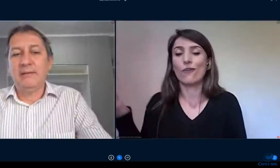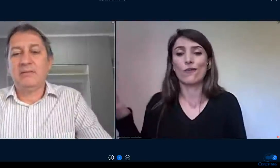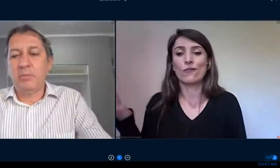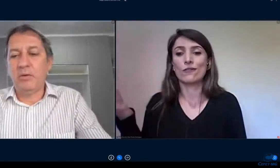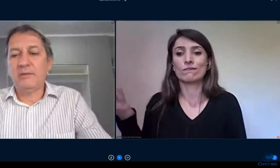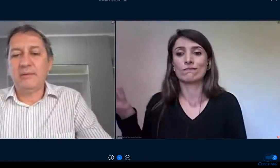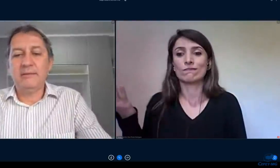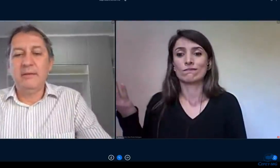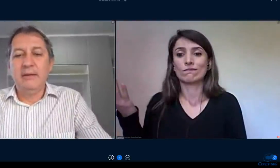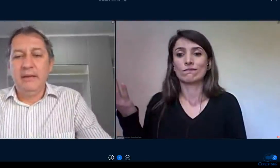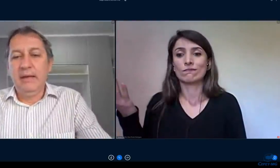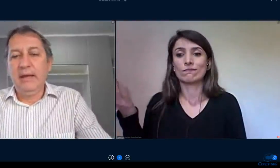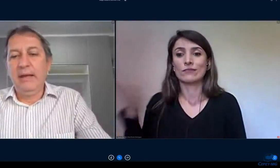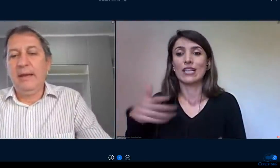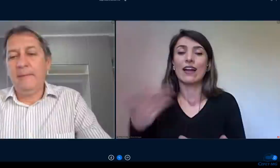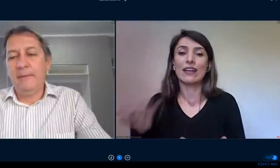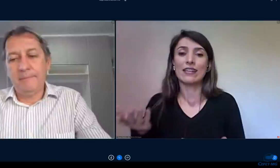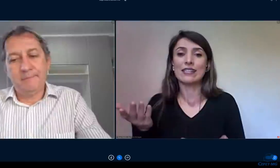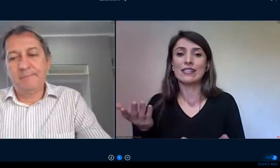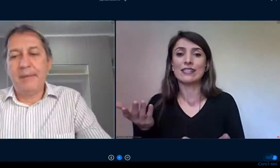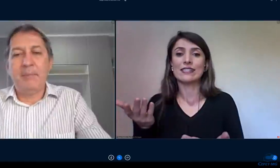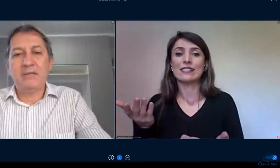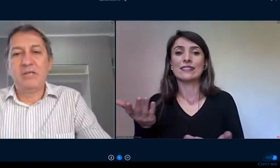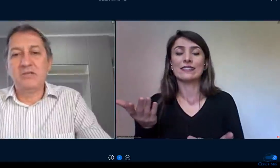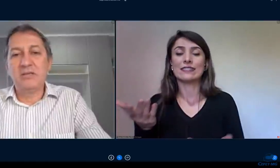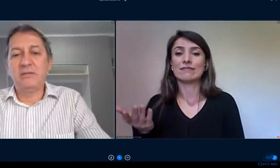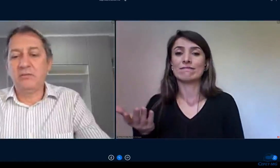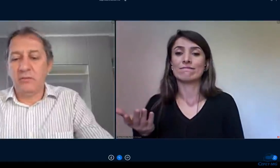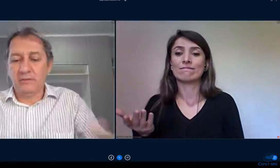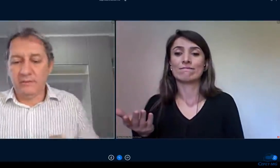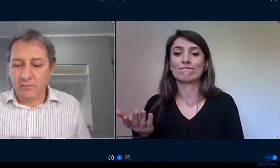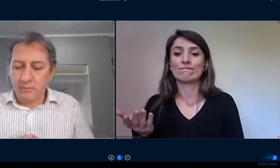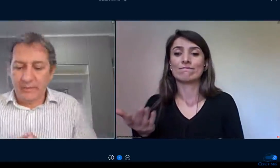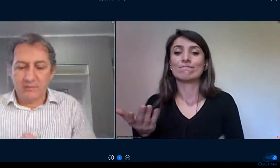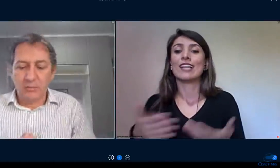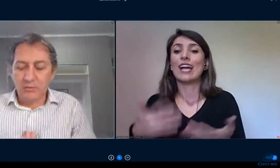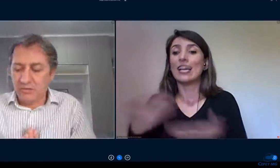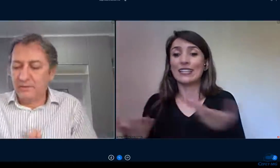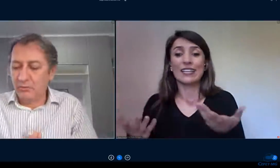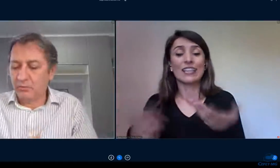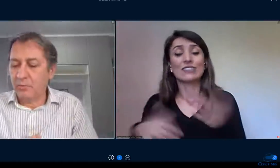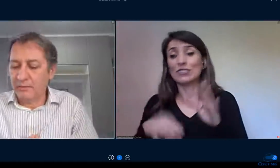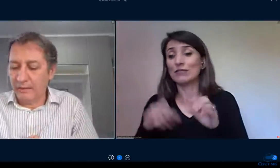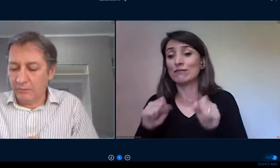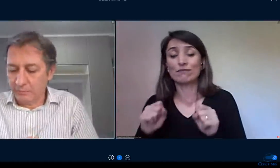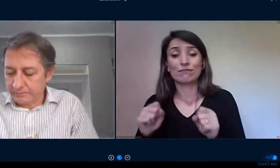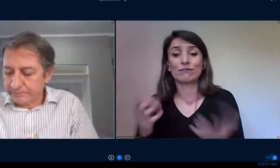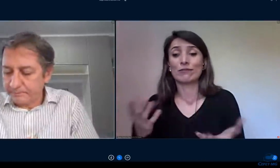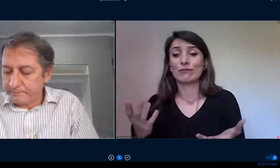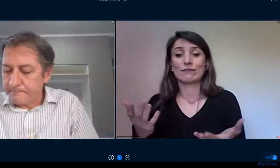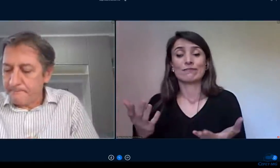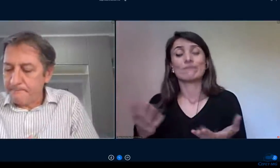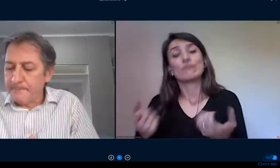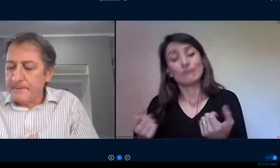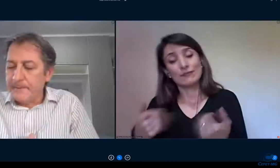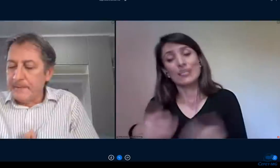as respostas a partir de decisões que são tomadas como eu disse nos conselhos